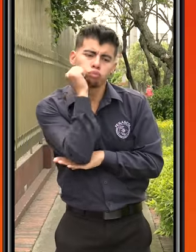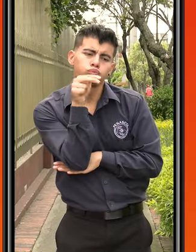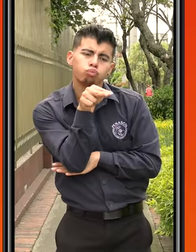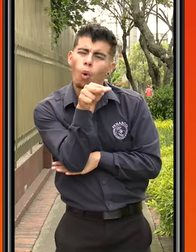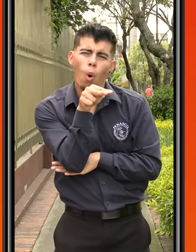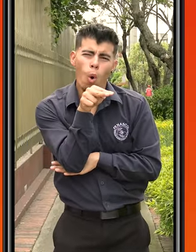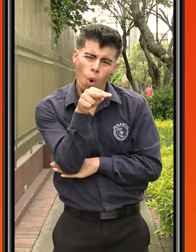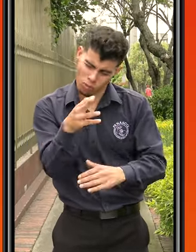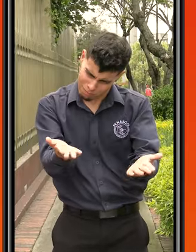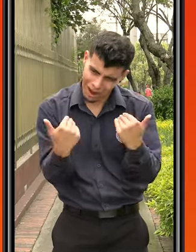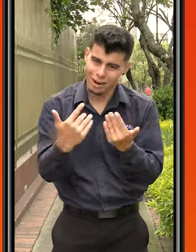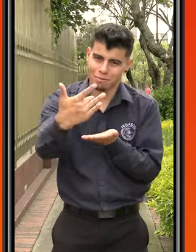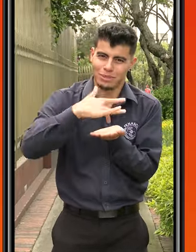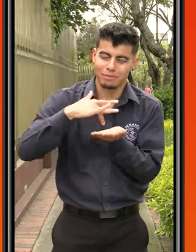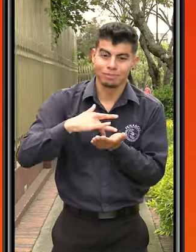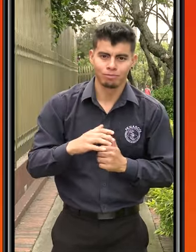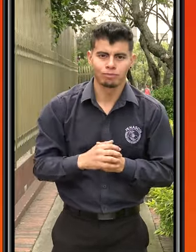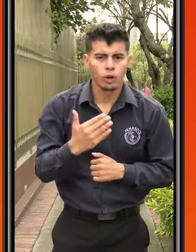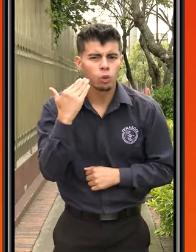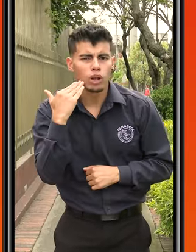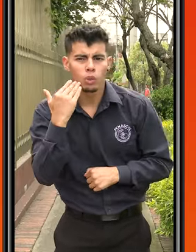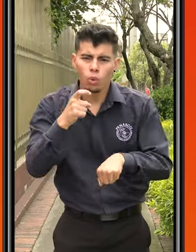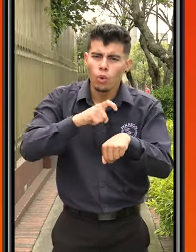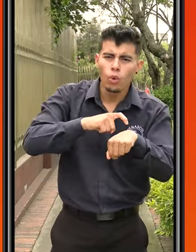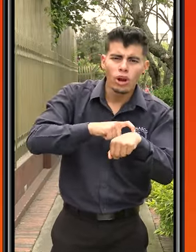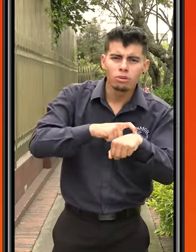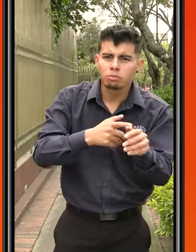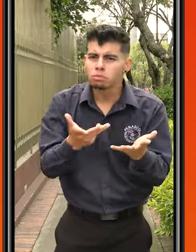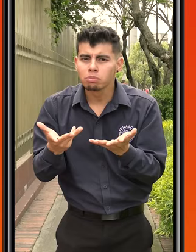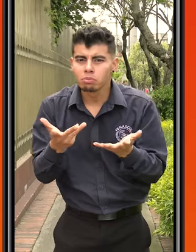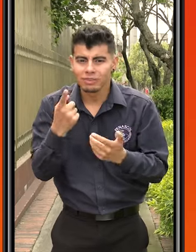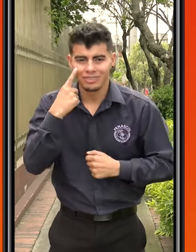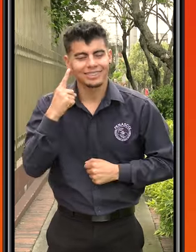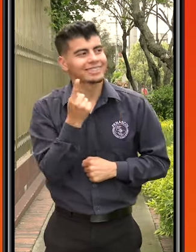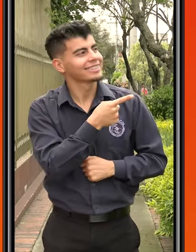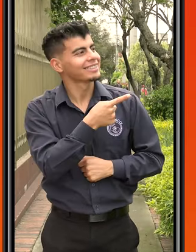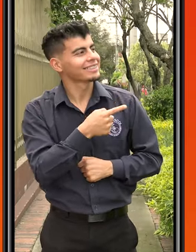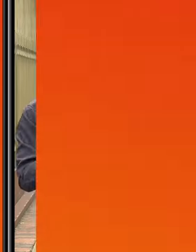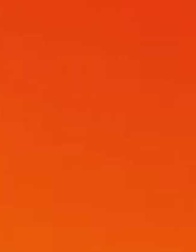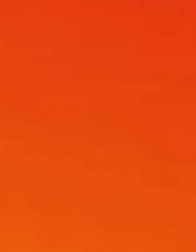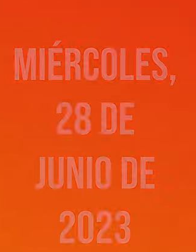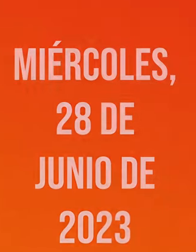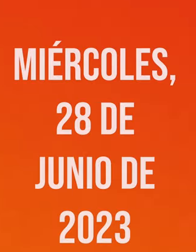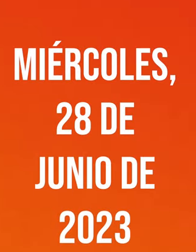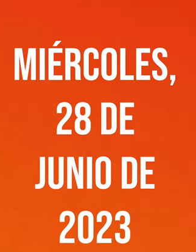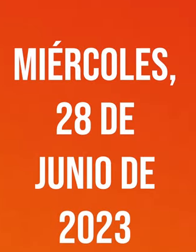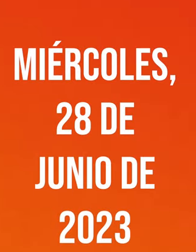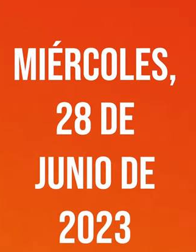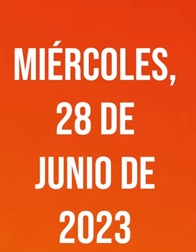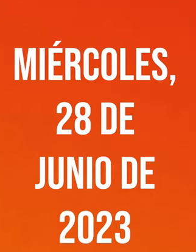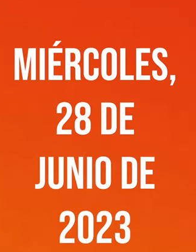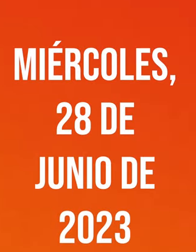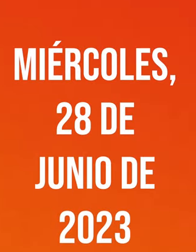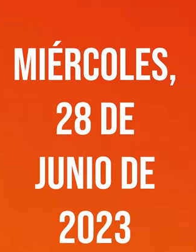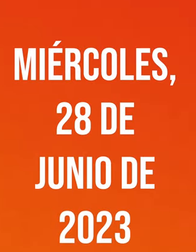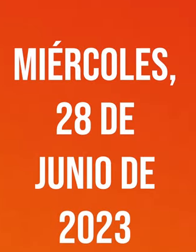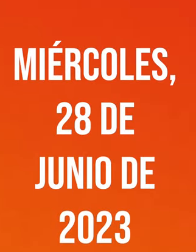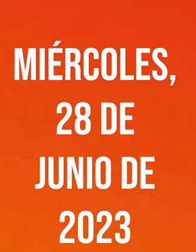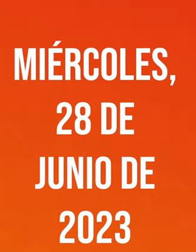demás. ¡Deja la pasividad! ¡Vamos! Participa de forma activa. ¿Cuándo será y a qué horas? ¡Veamos! Será el 28 de